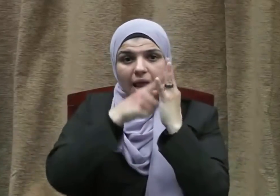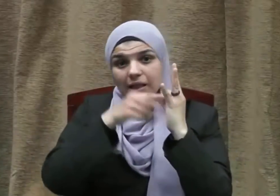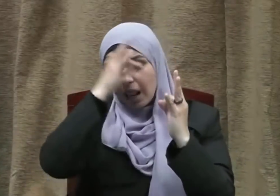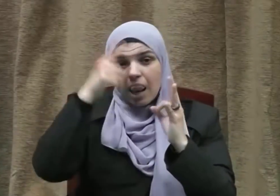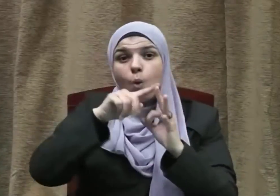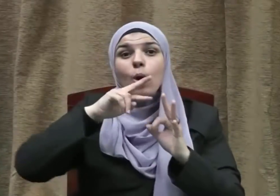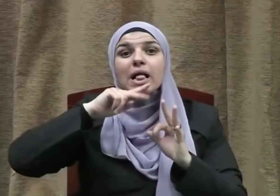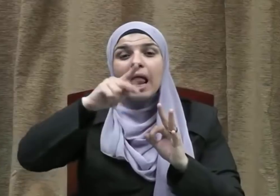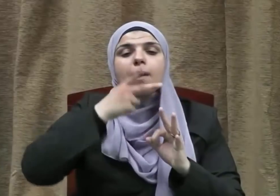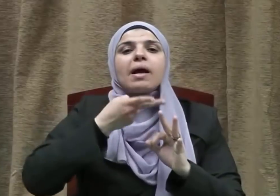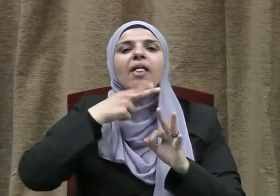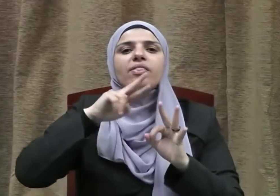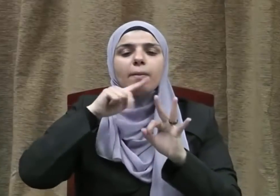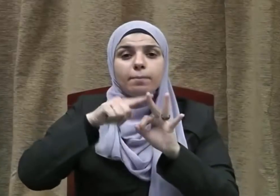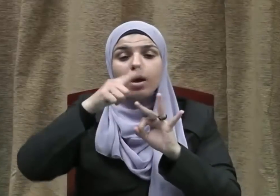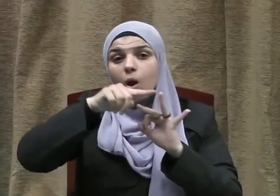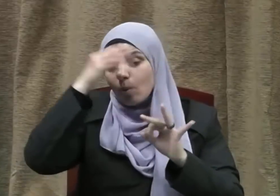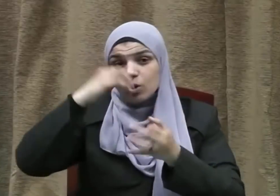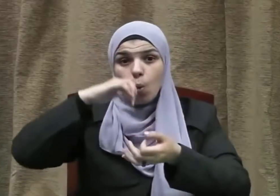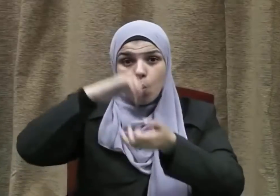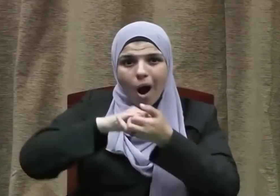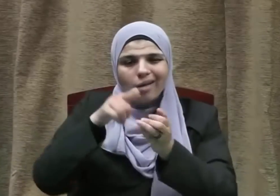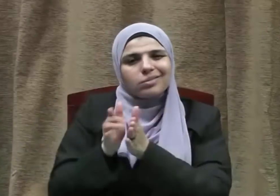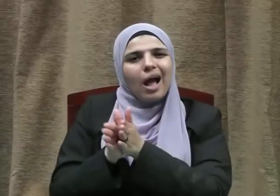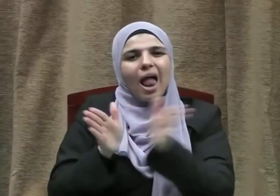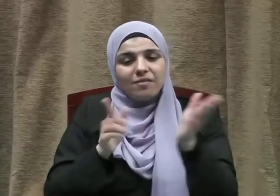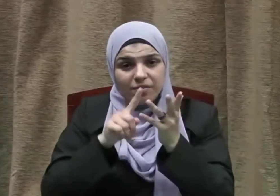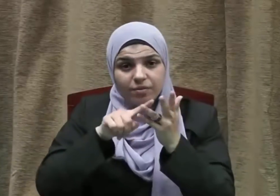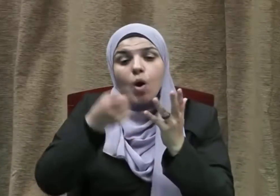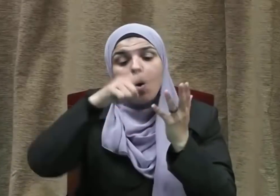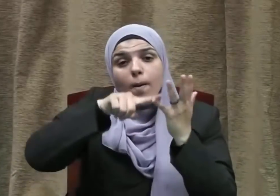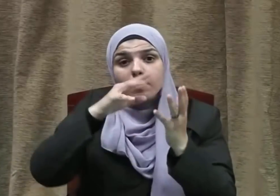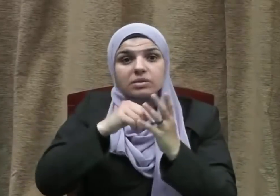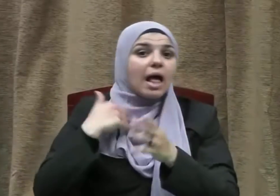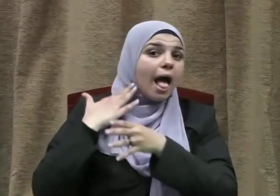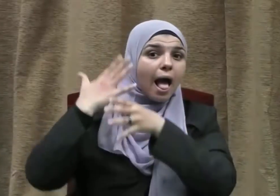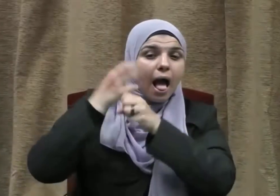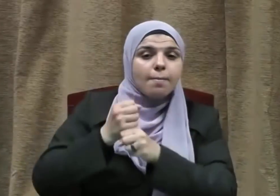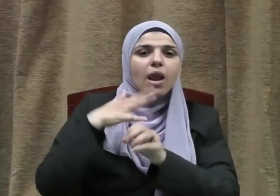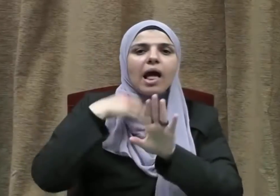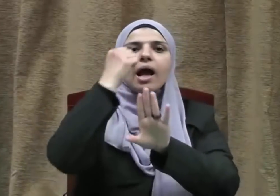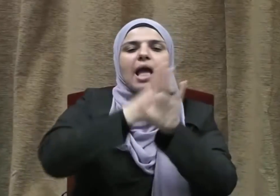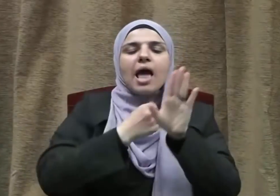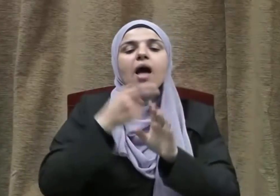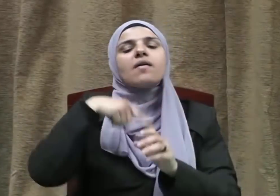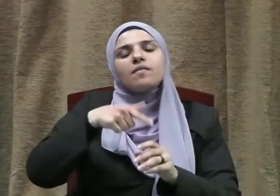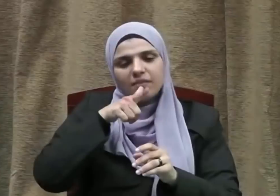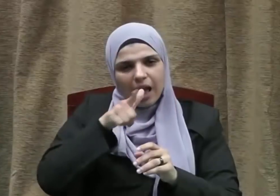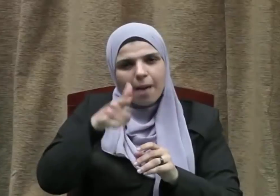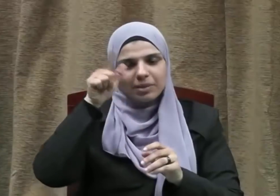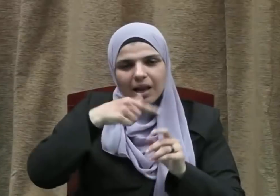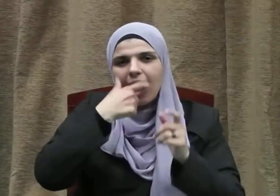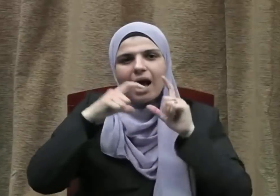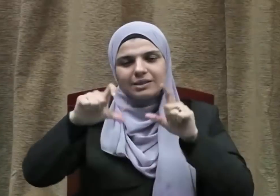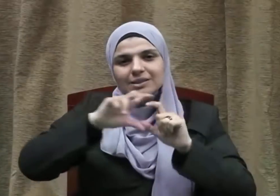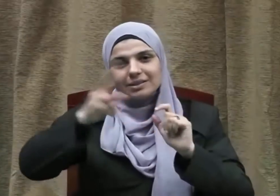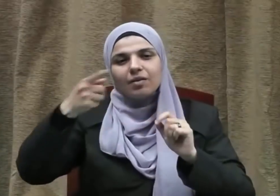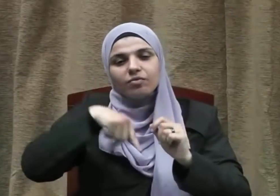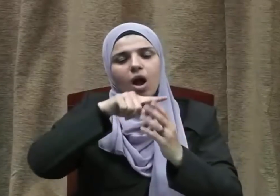ثلاث إذا حدث كذب وإذا وعد أخلف وإذا أت من خان وفي رواية